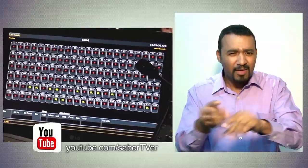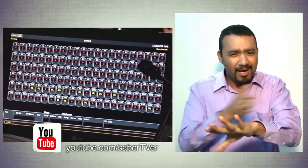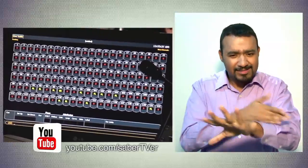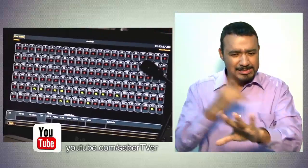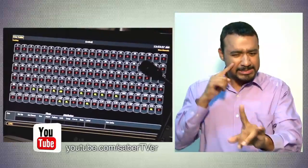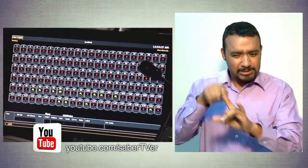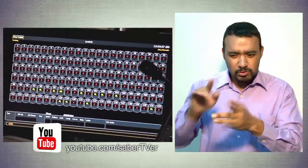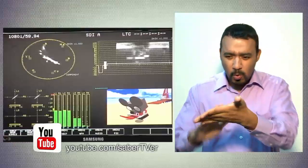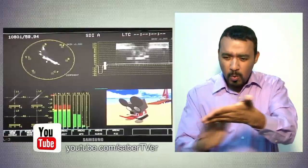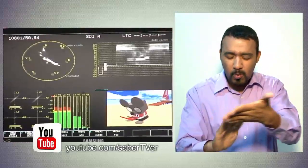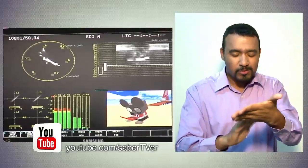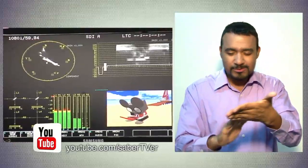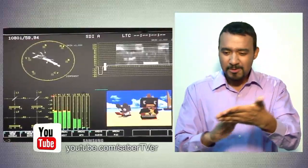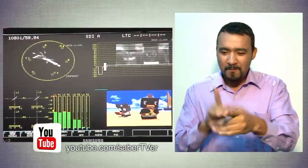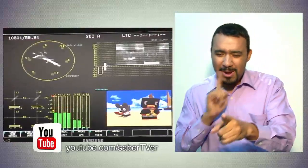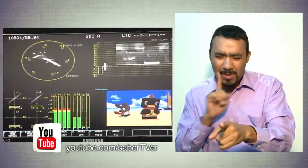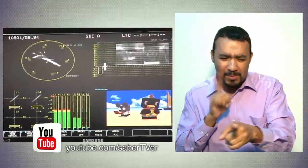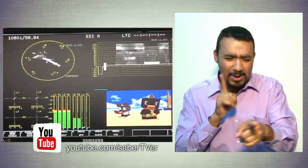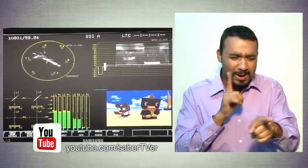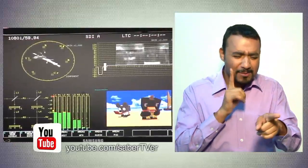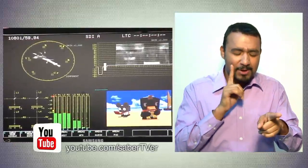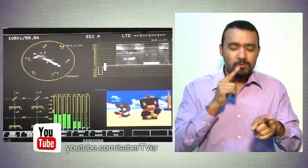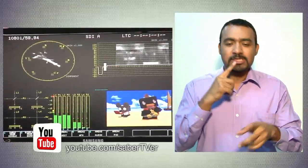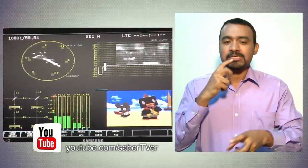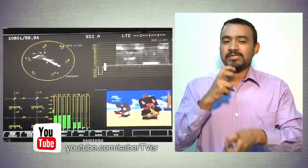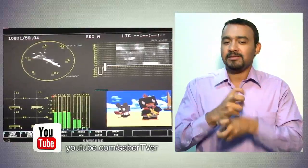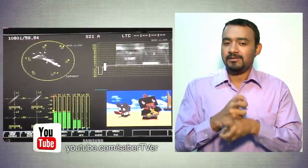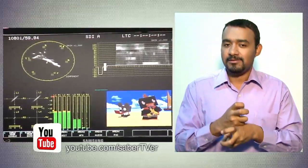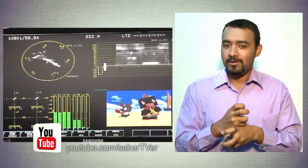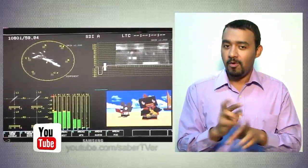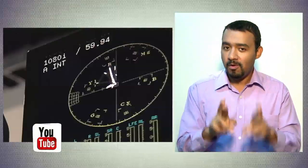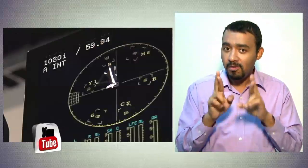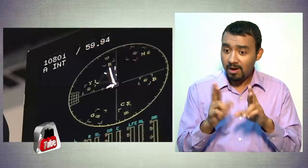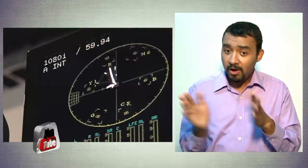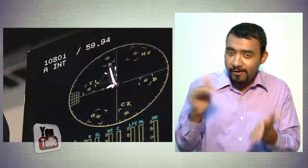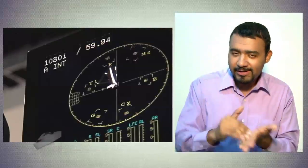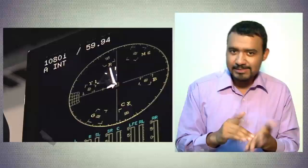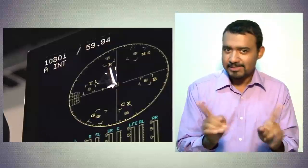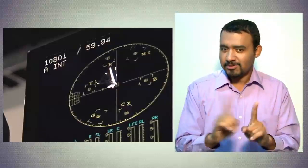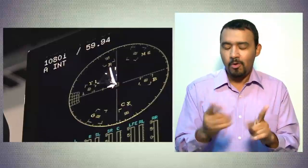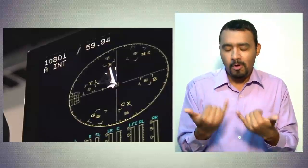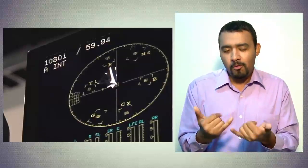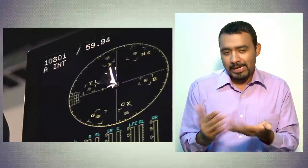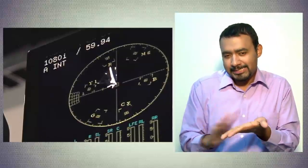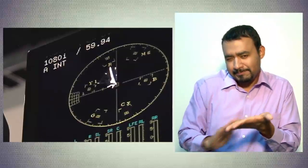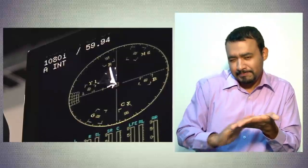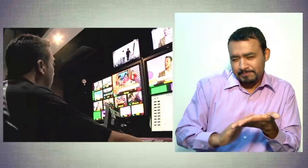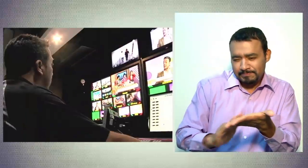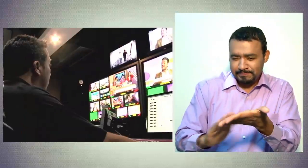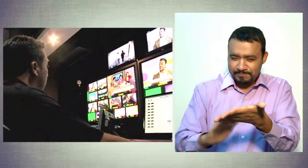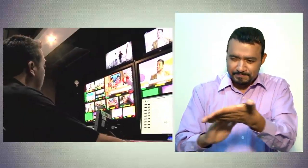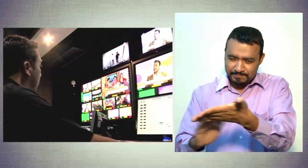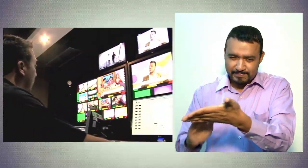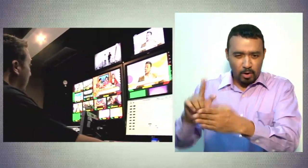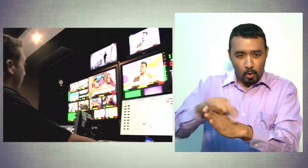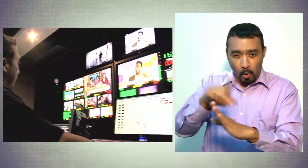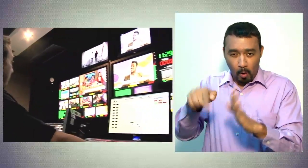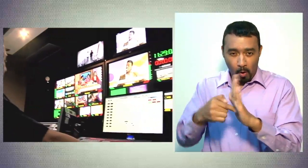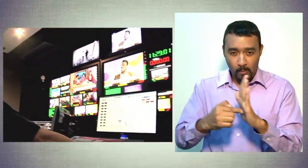sistema de contingencia con planta, UPS, etc. Esto es un problema que esperamos no volverlo a tener debido a que estamos